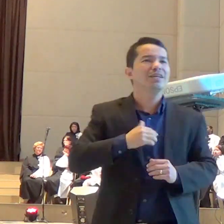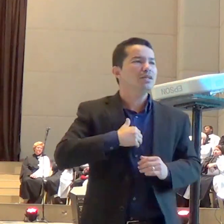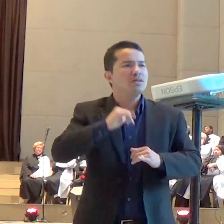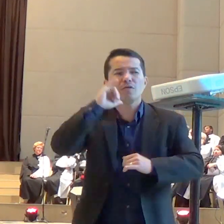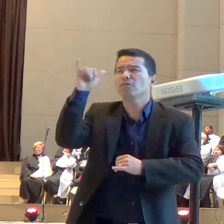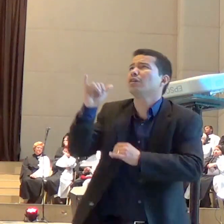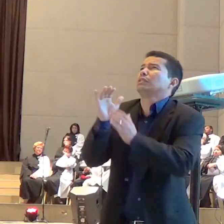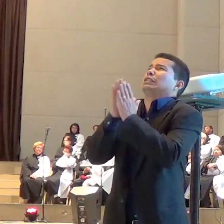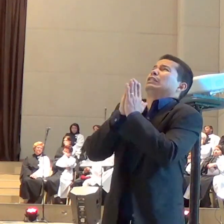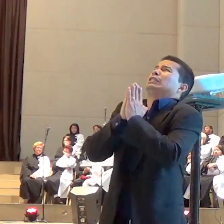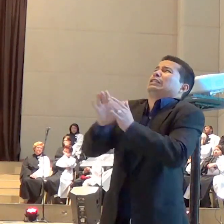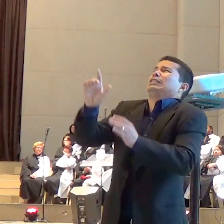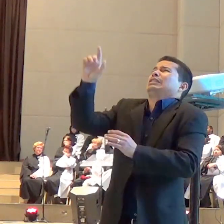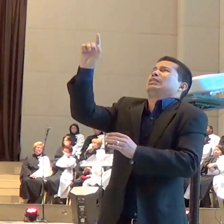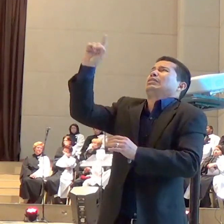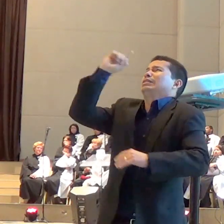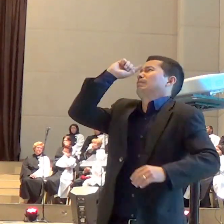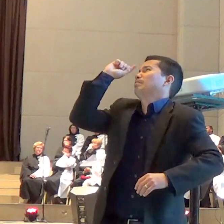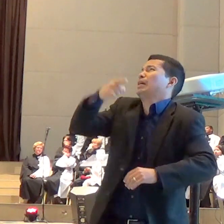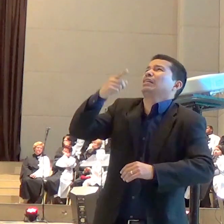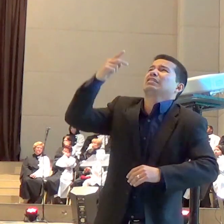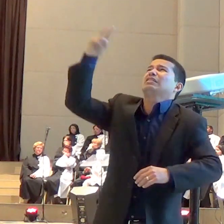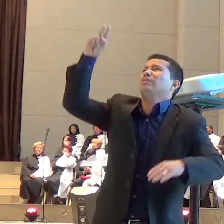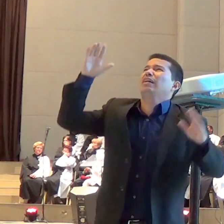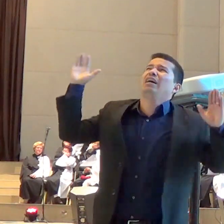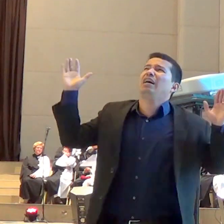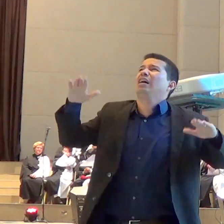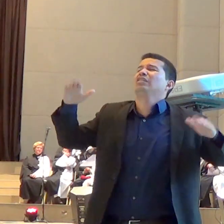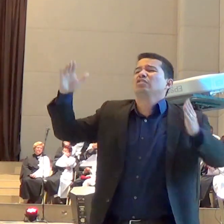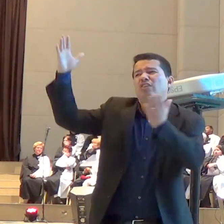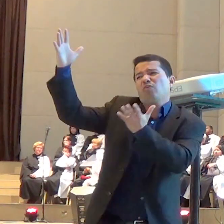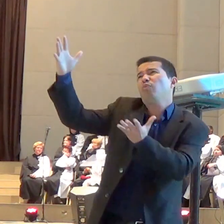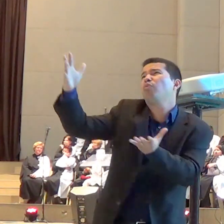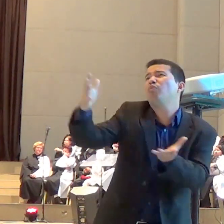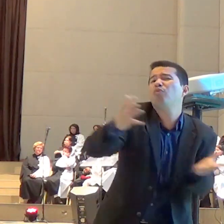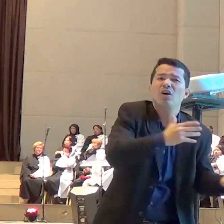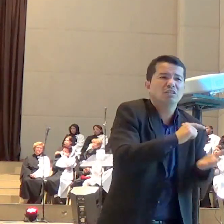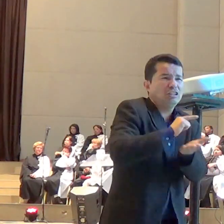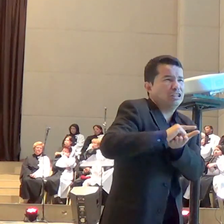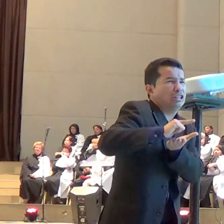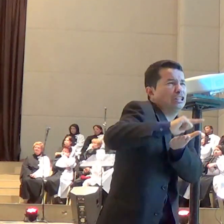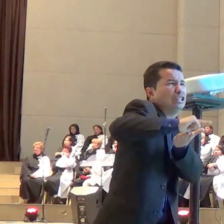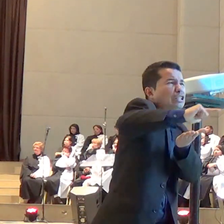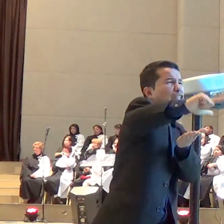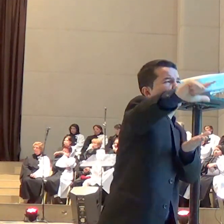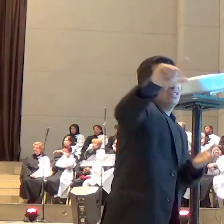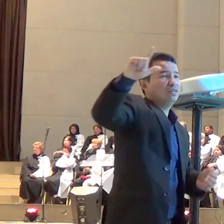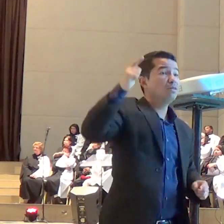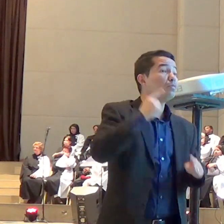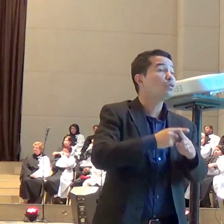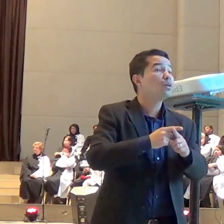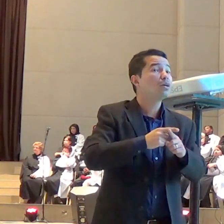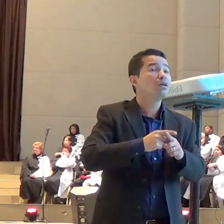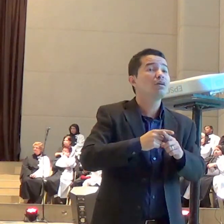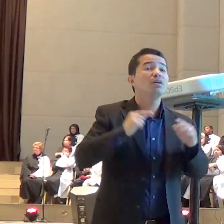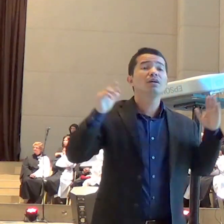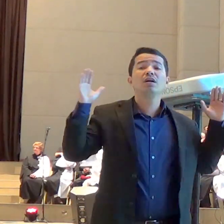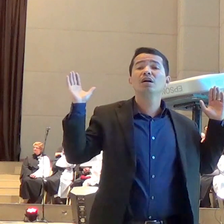frente e várias vezes eu vi como foi tremendo porque o anjo do Senhor foi lá preparou o coração